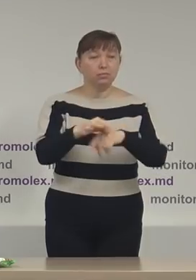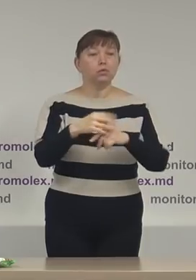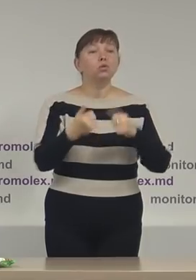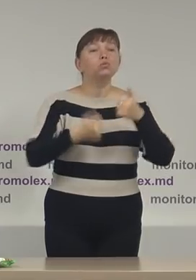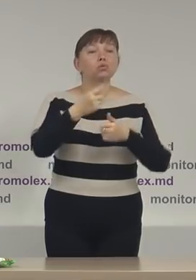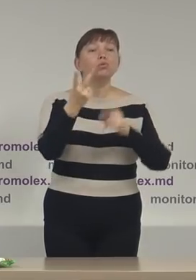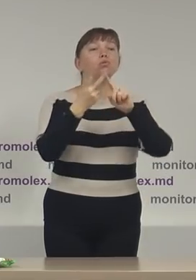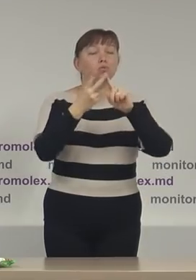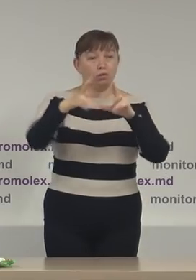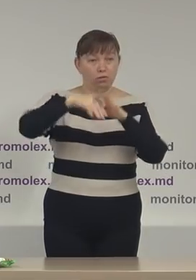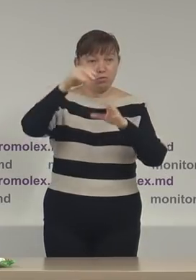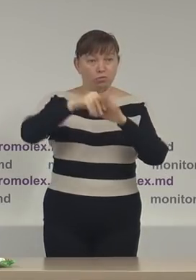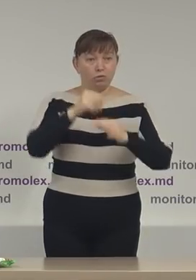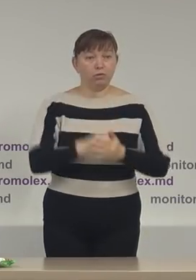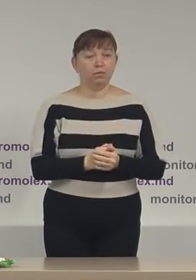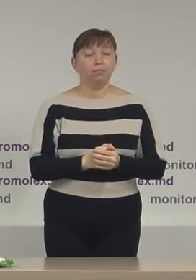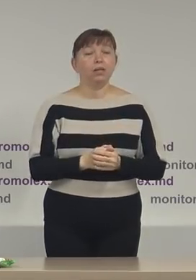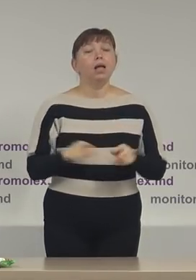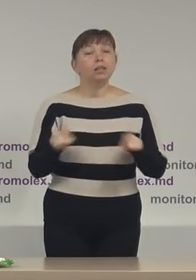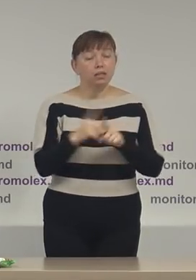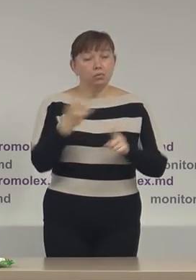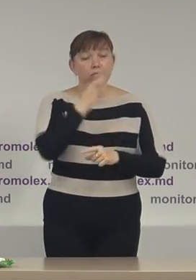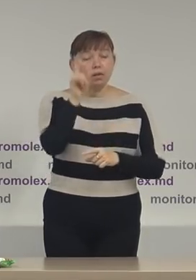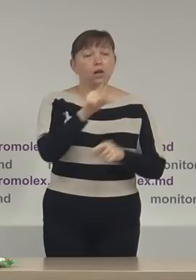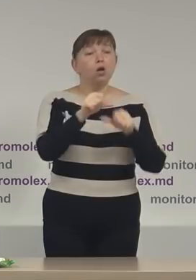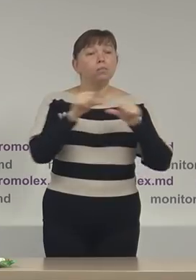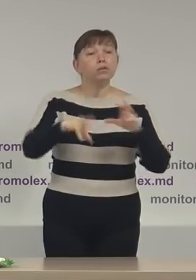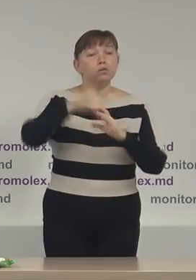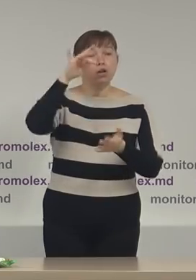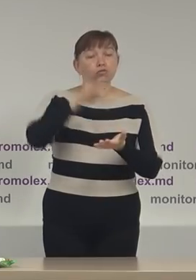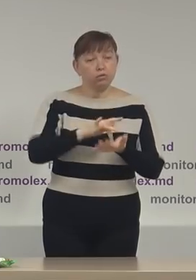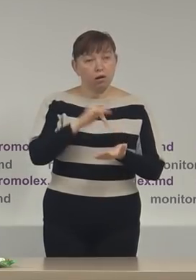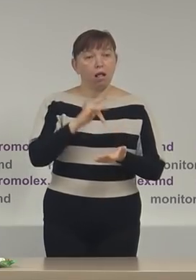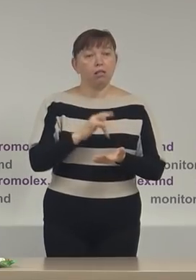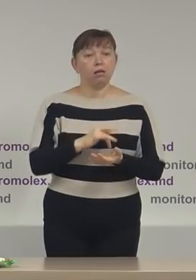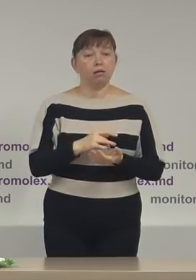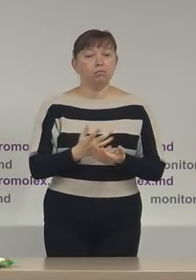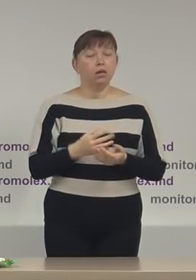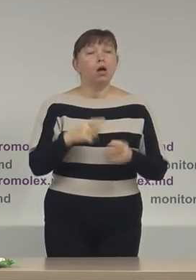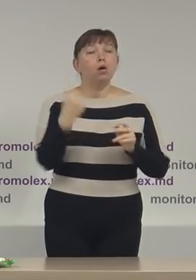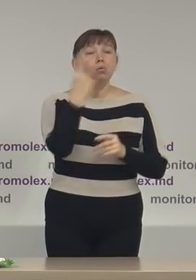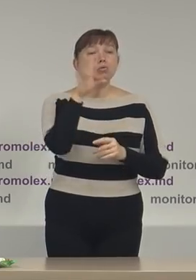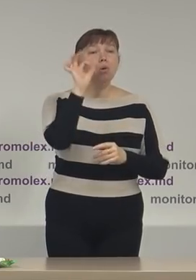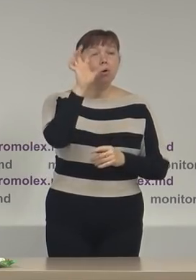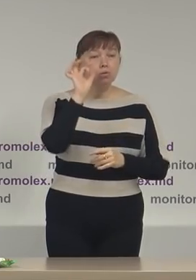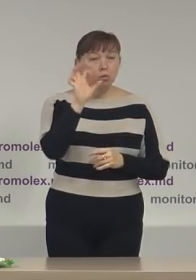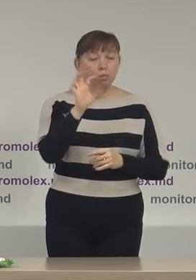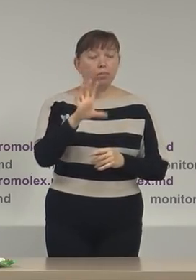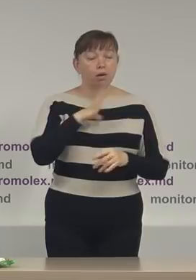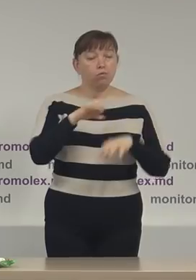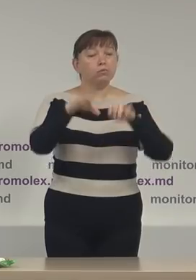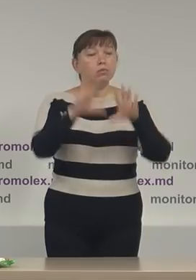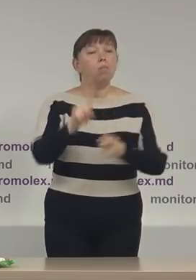2D-scrutin. La fel, trebuie să spunem că Comisiei Electorală Centrală, încă în luna octombrie, a adoptat